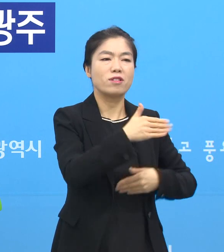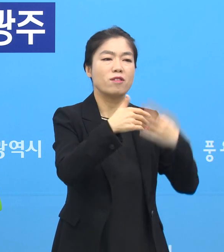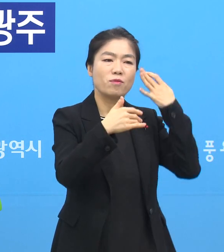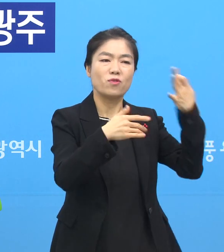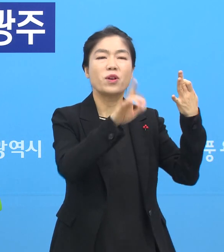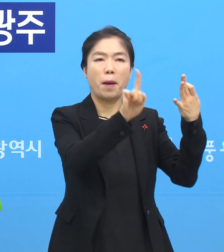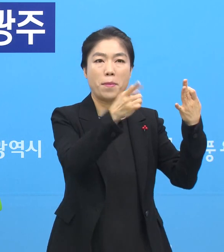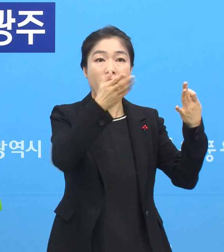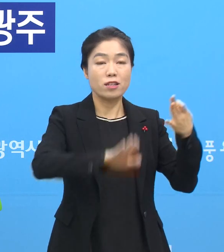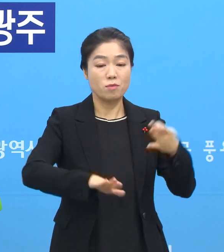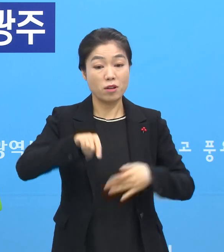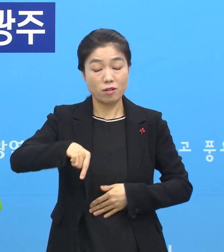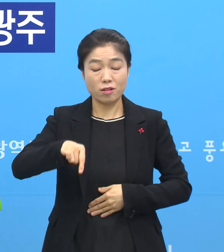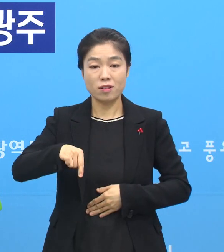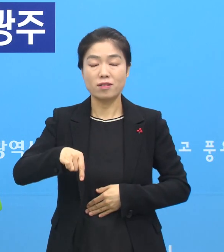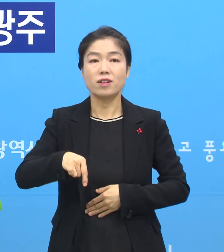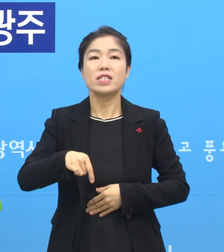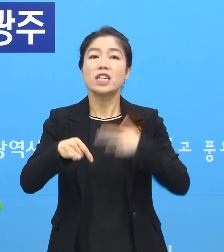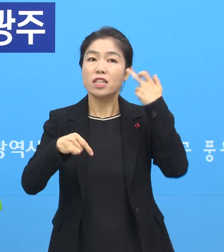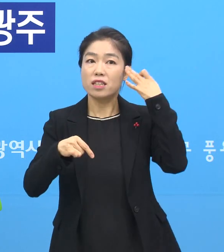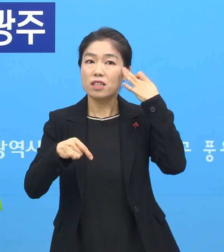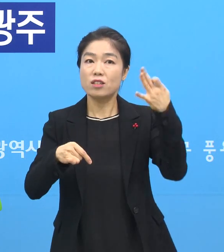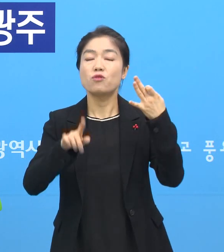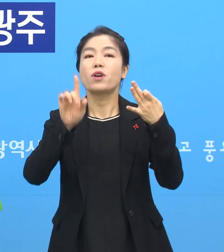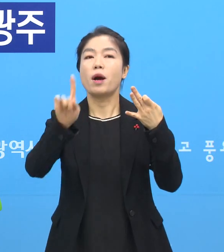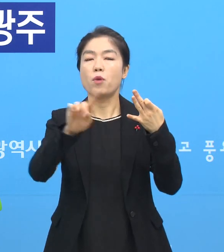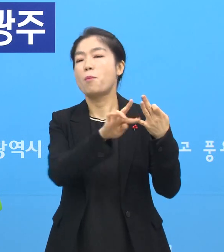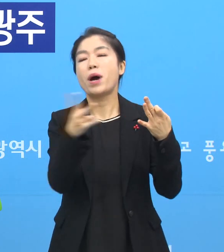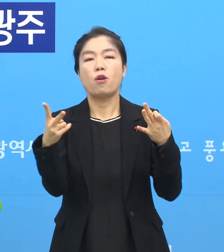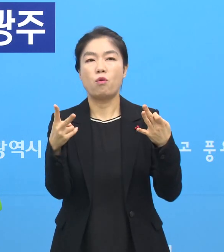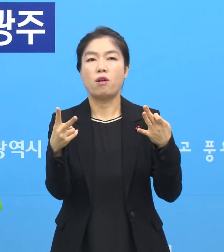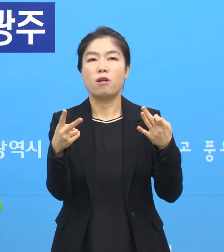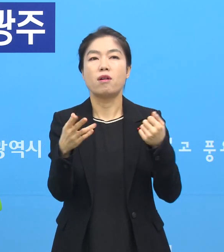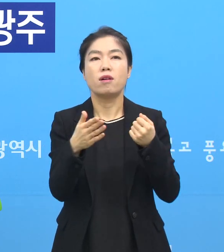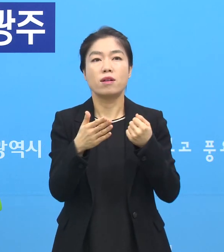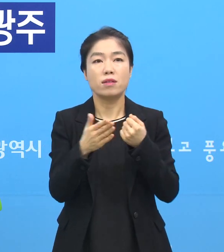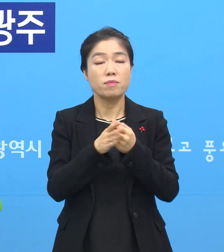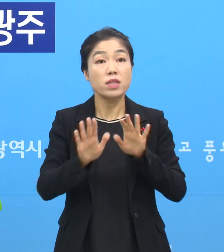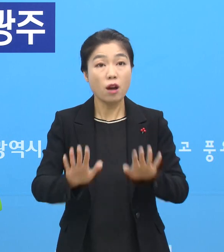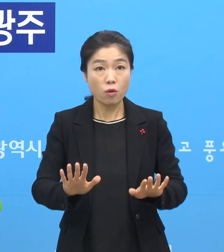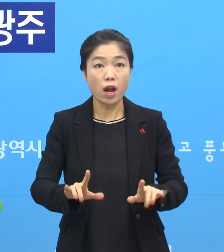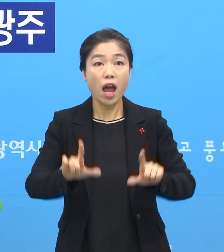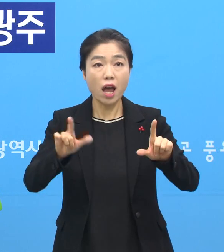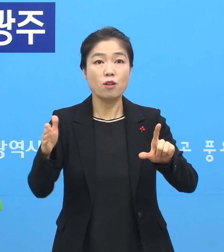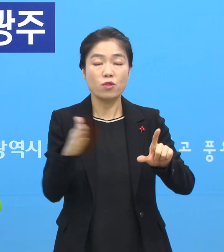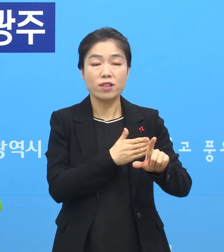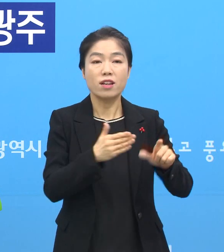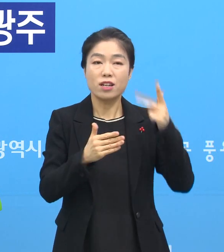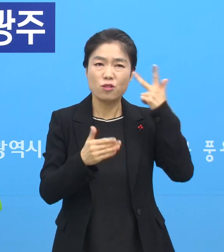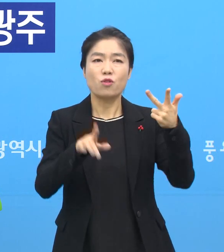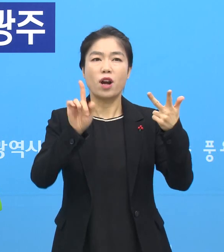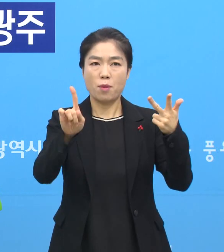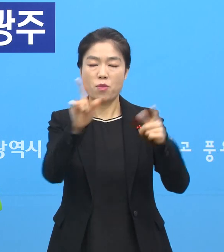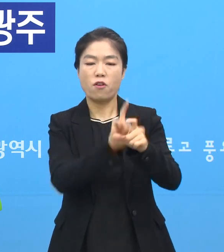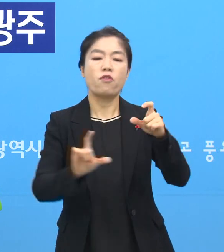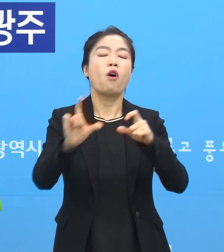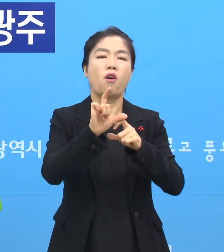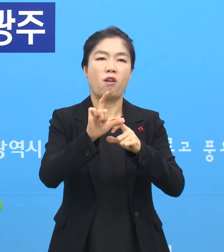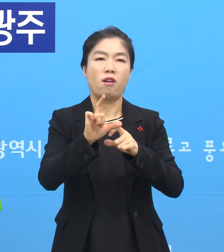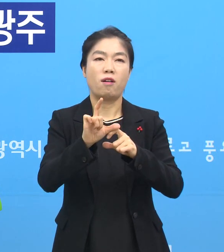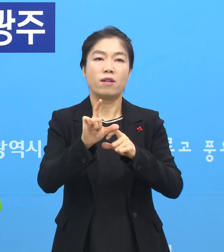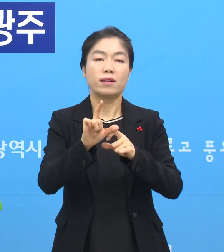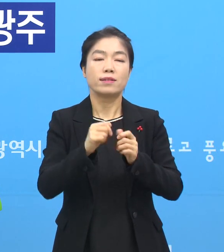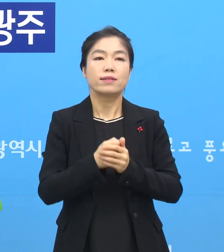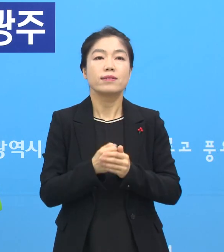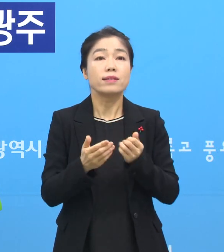했던데 우리 비수도권은 2주에 한 번씩 하는 걸로 전환이 됐습니다. 그리고 이번부터는 이제 1주에 한 번 하는 걸로 더 강화를 하고 있습니다.